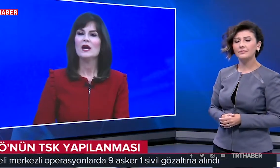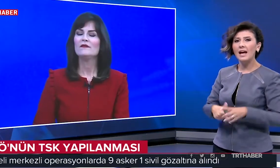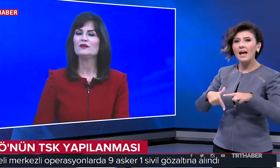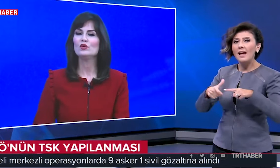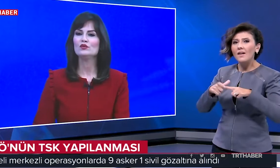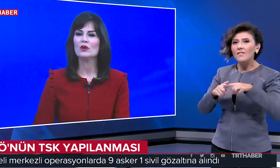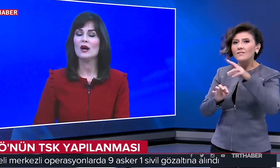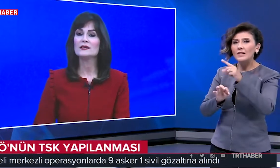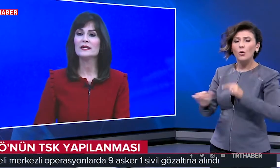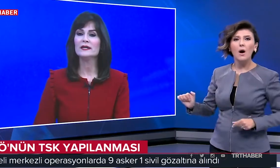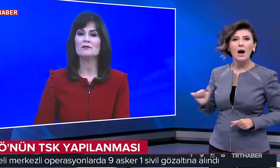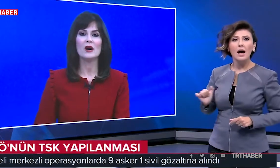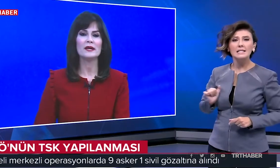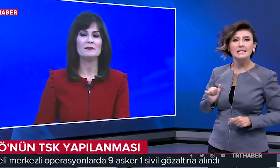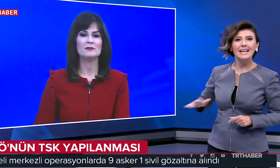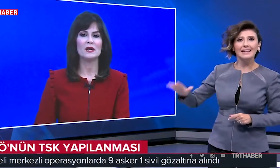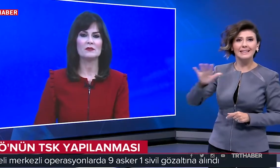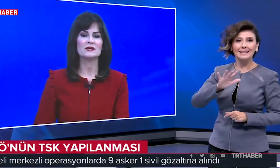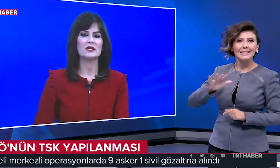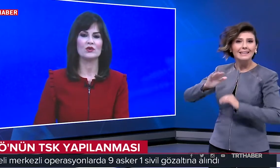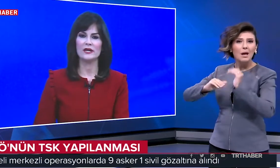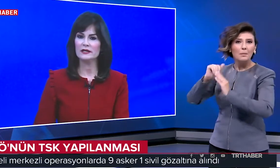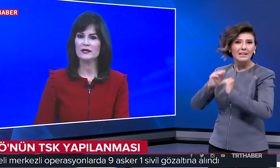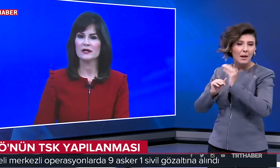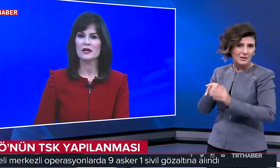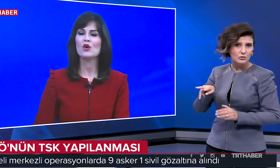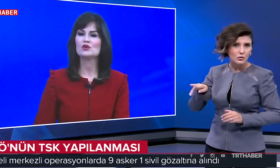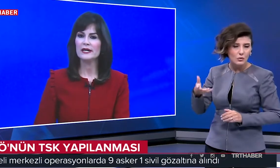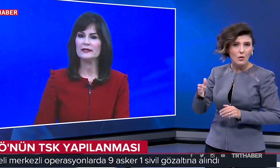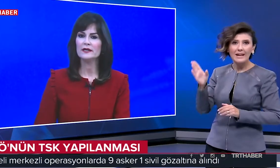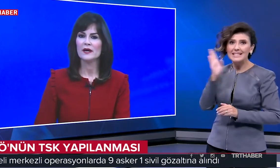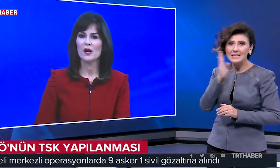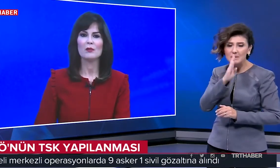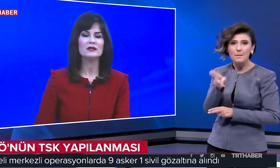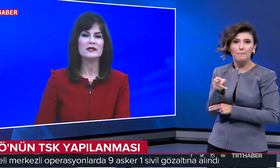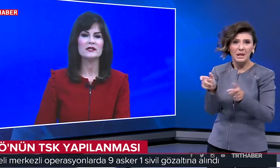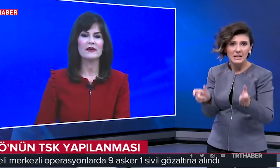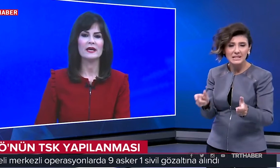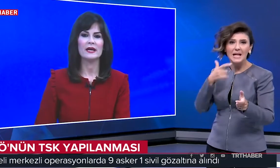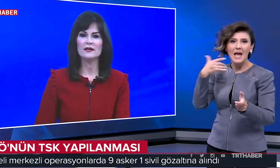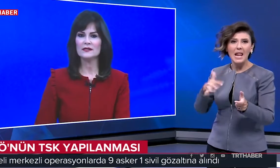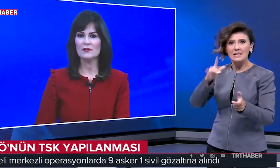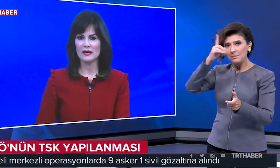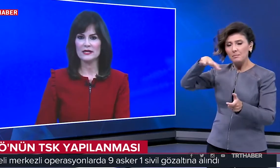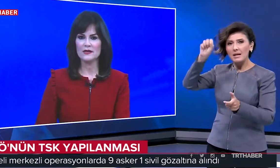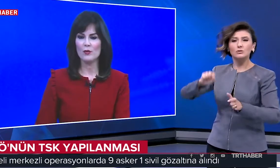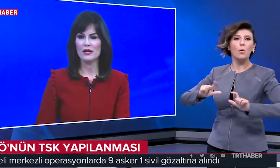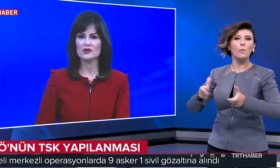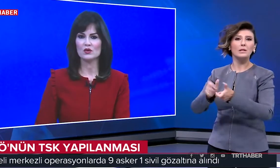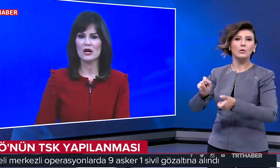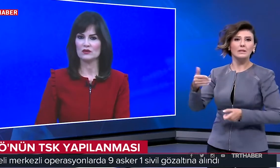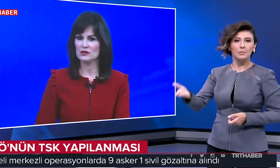FETÖ'nün askeri mahrem yapılanmasına yönelik, Kocaeli, Balıkesir ve Elazığ merkezli